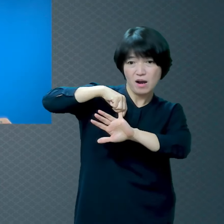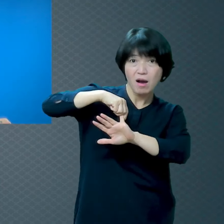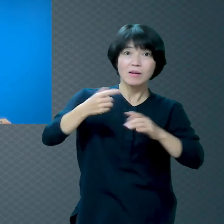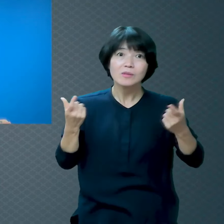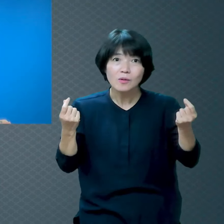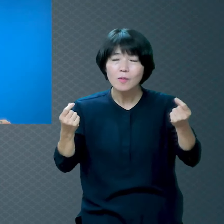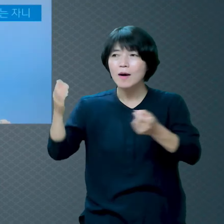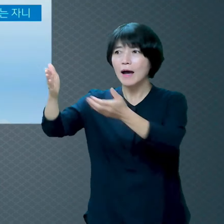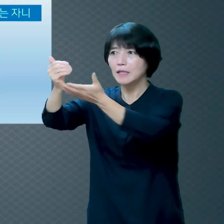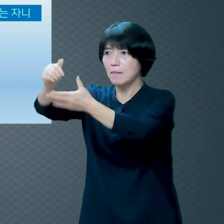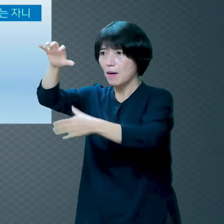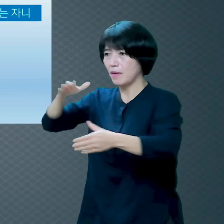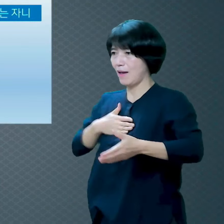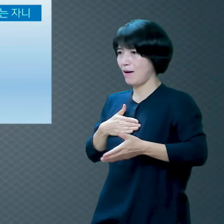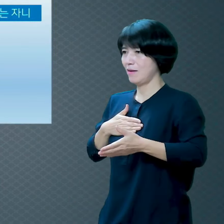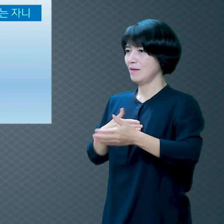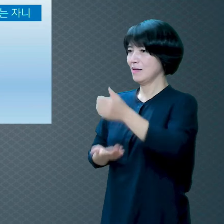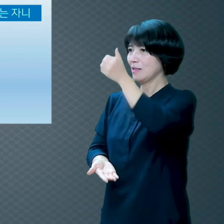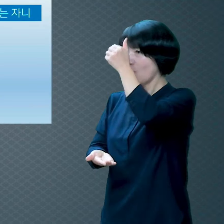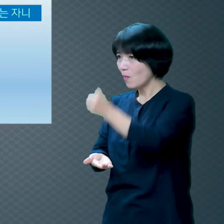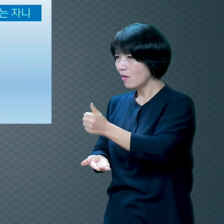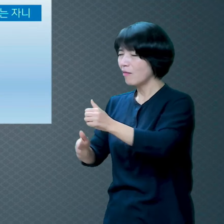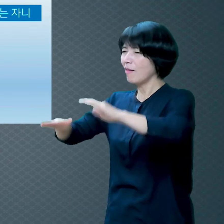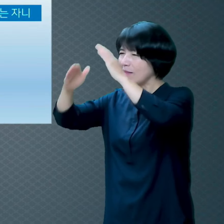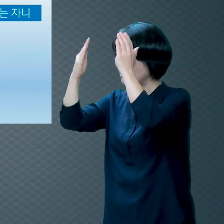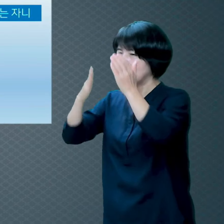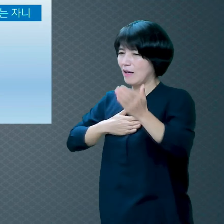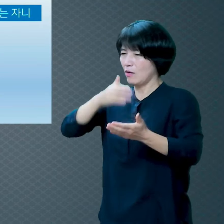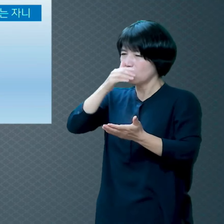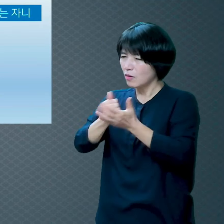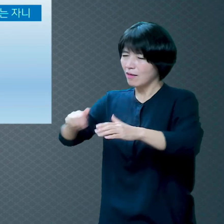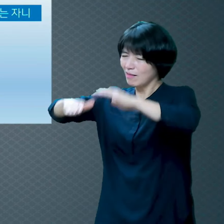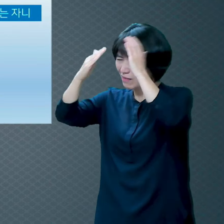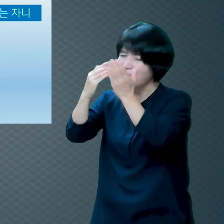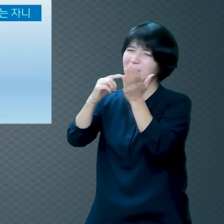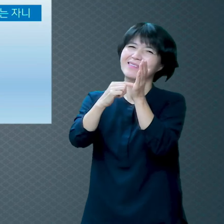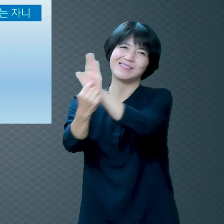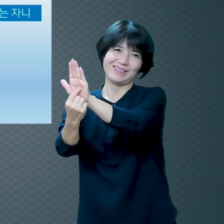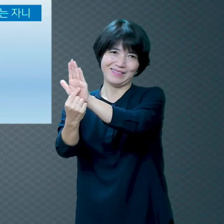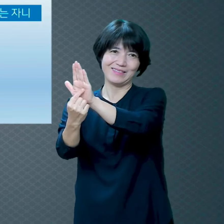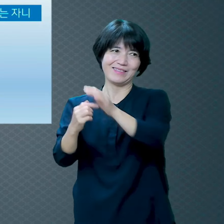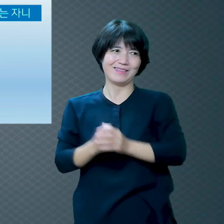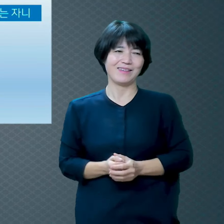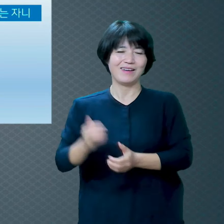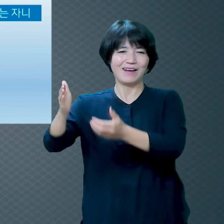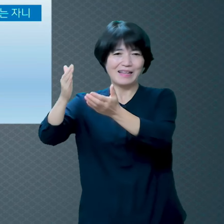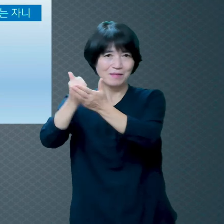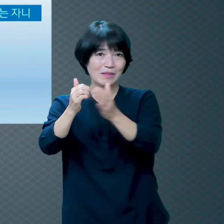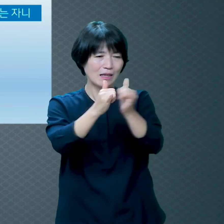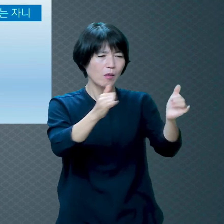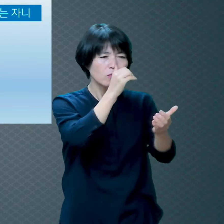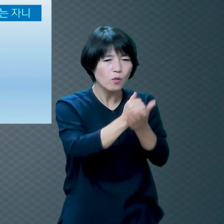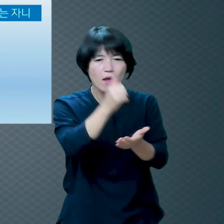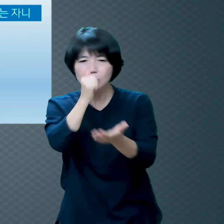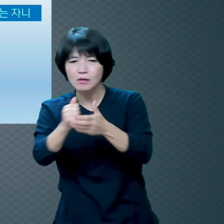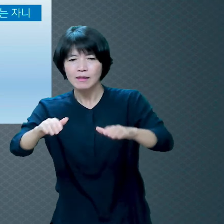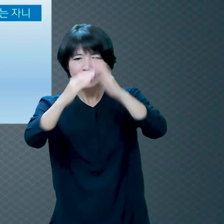미워하는 게 사람들이 생각하는 정도가 아니에요 살인죄예요